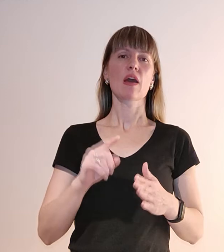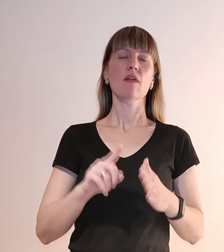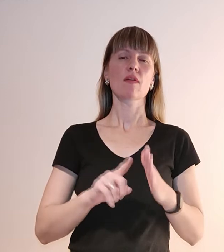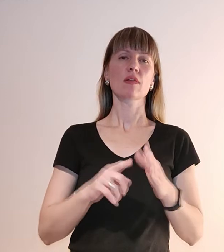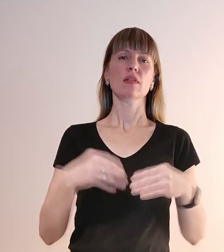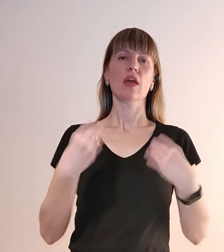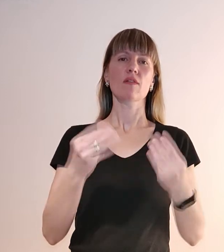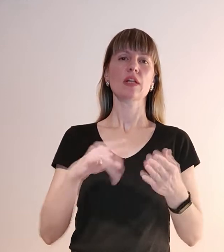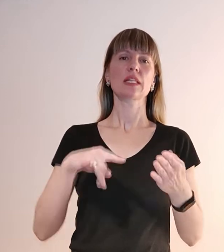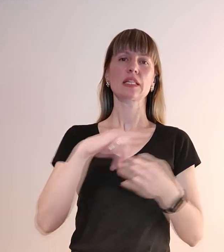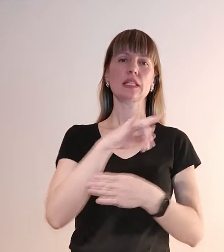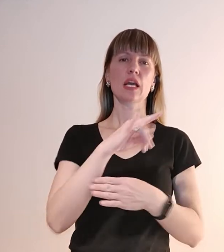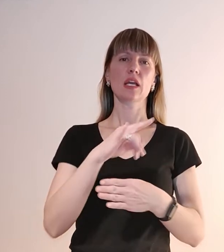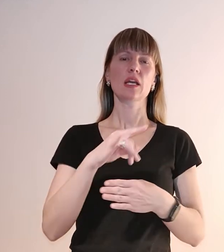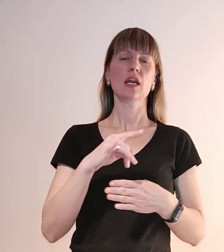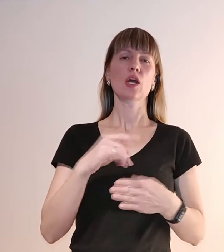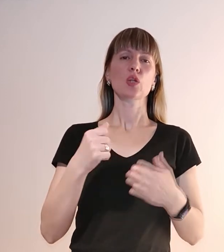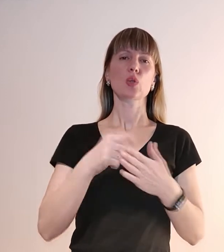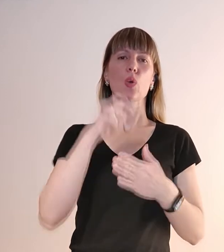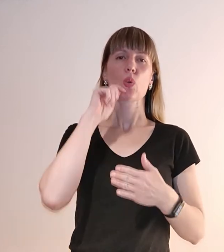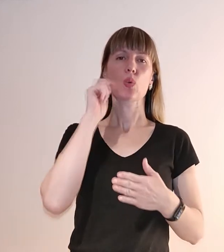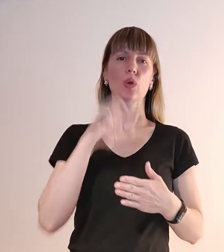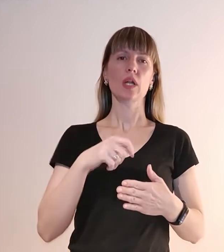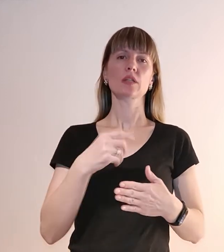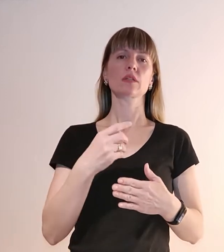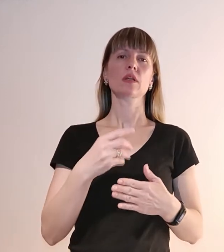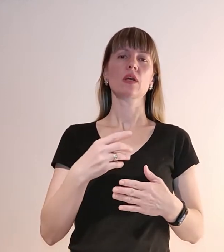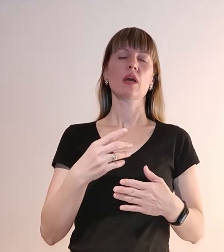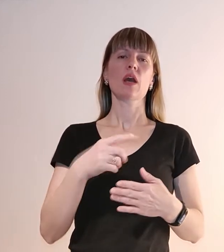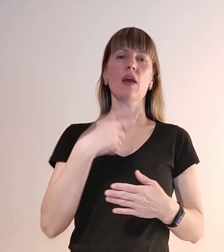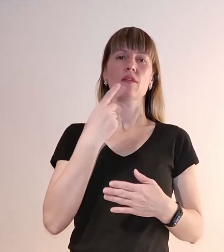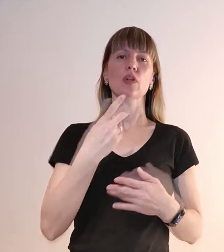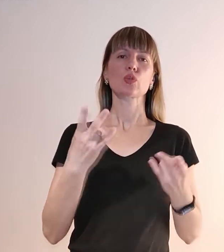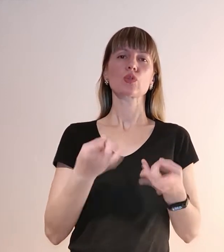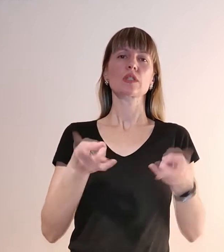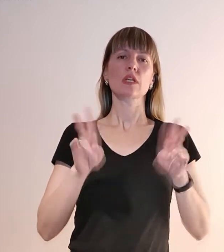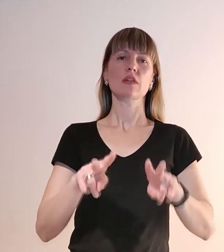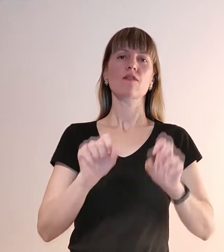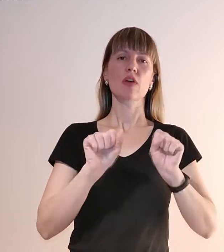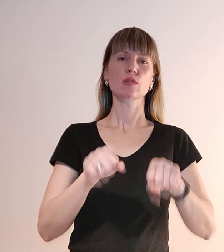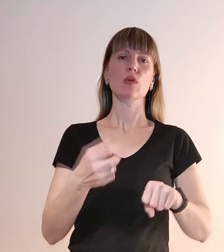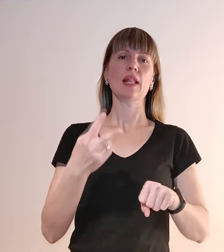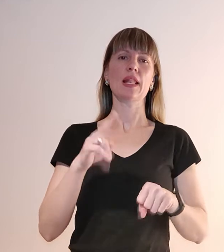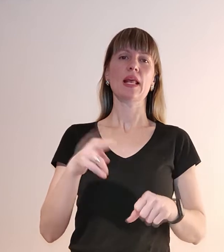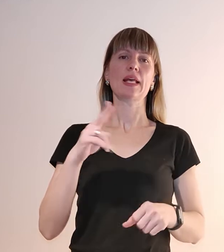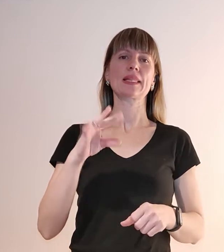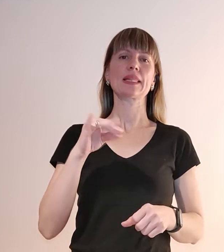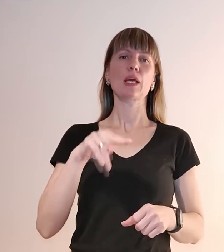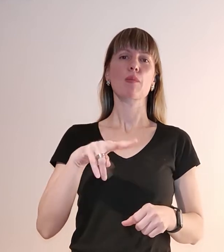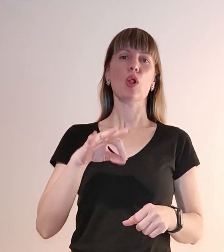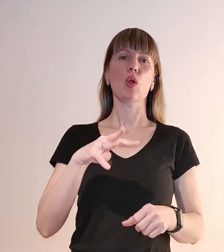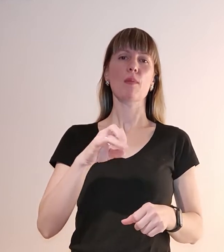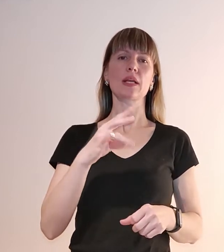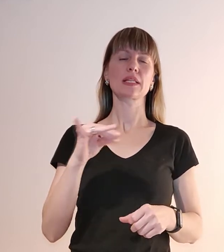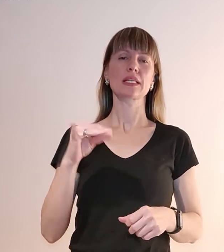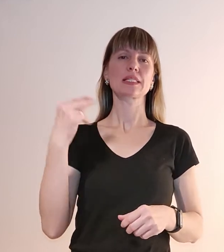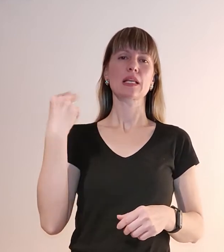Він агументувався тим бажанням залишити шанс для дипломатії. Запорізький військовий шпиталь отримав